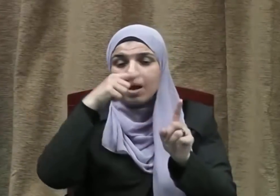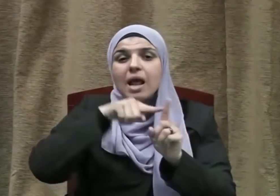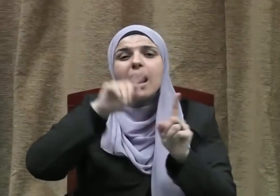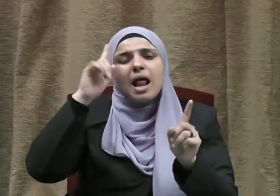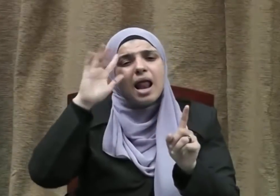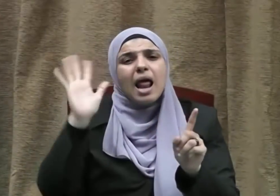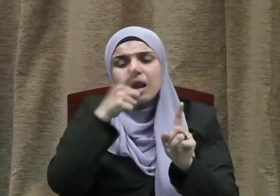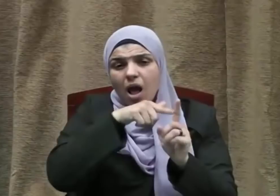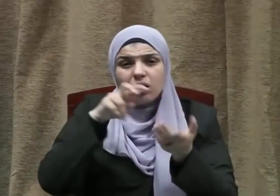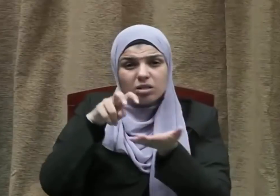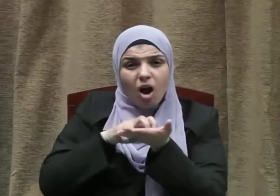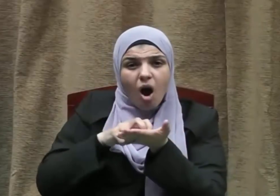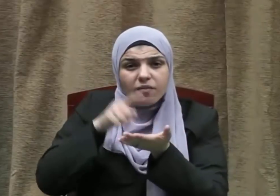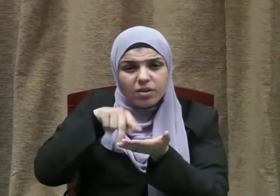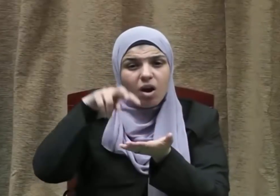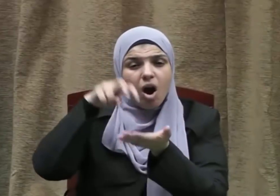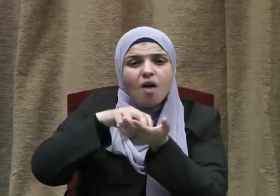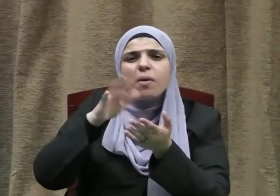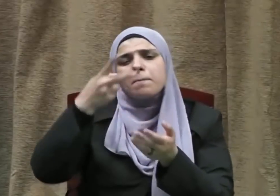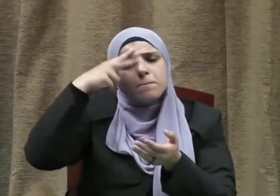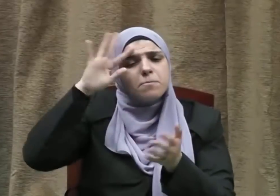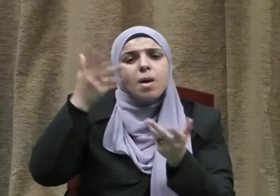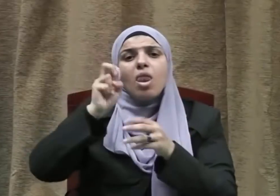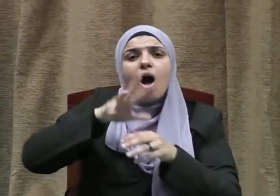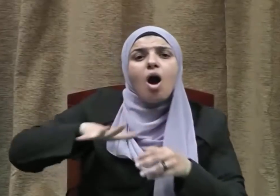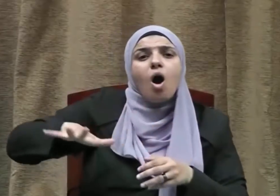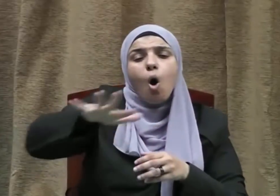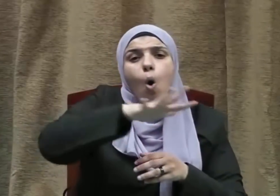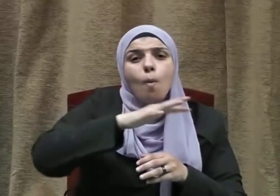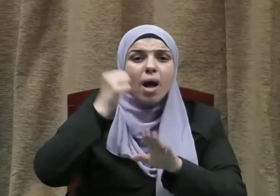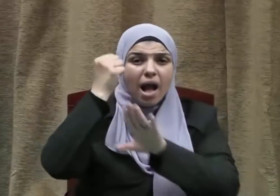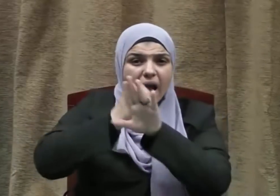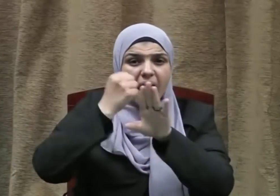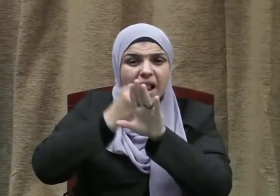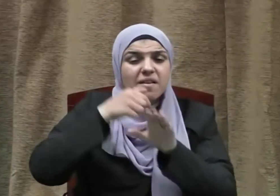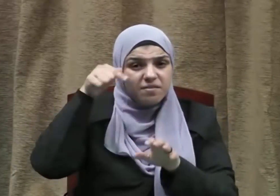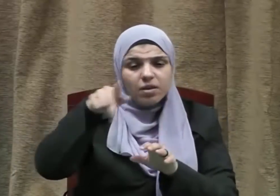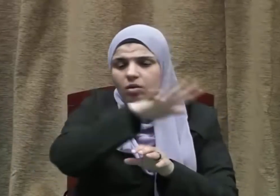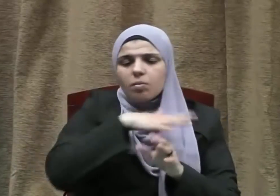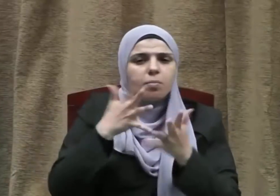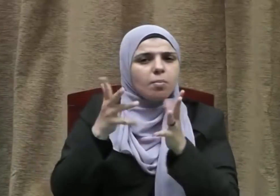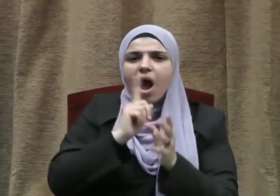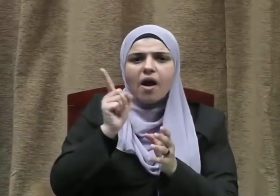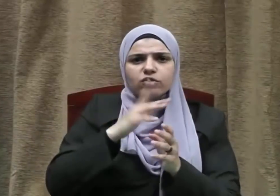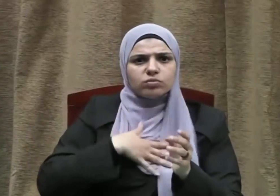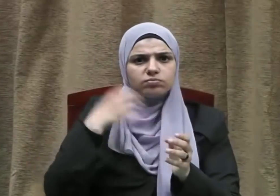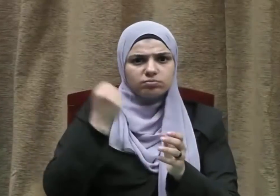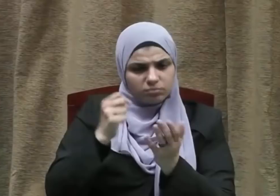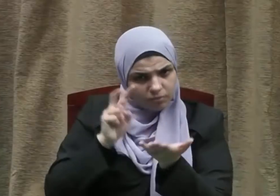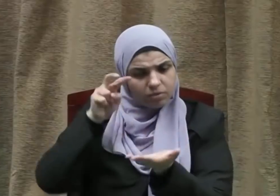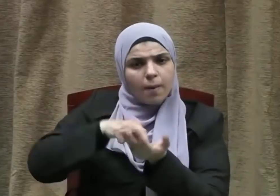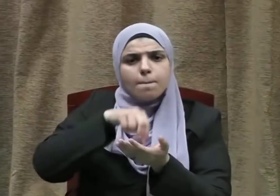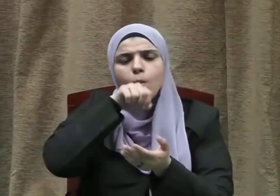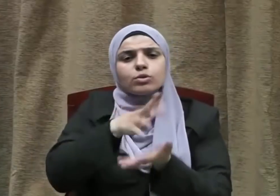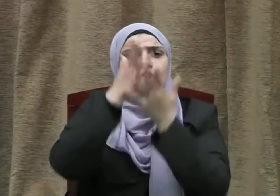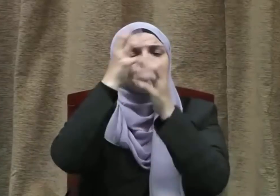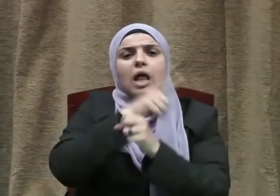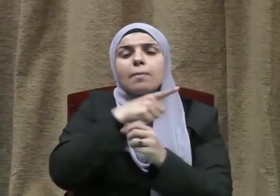وإما تخافن من قوم خيانة فانبذ إليهم على سواء